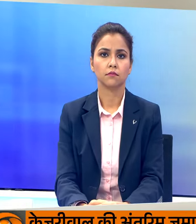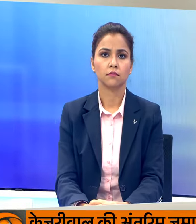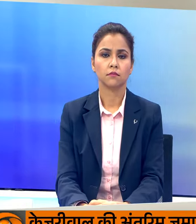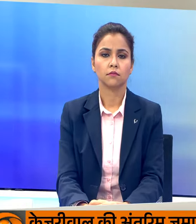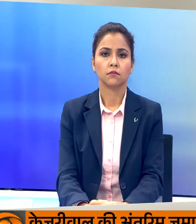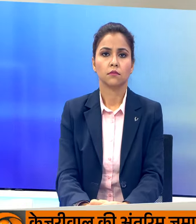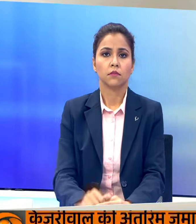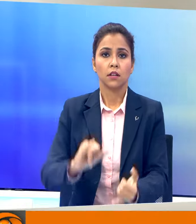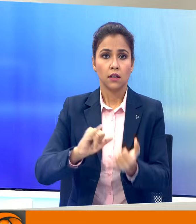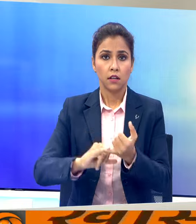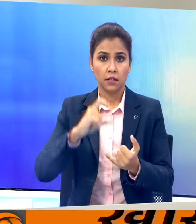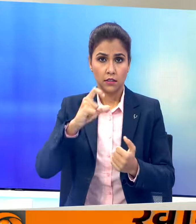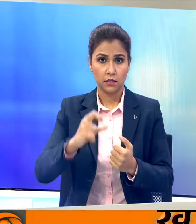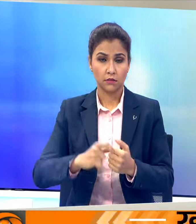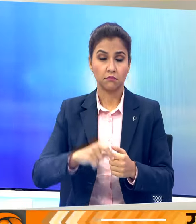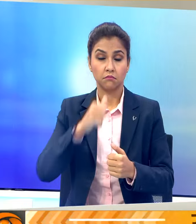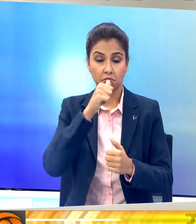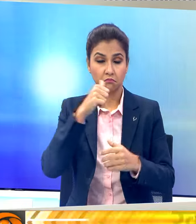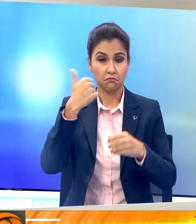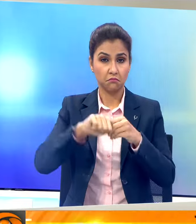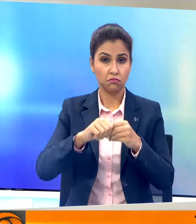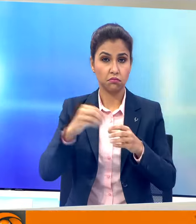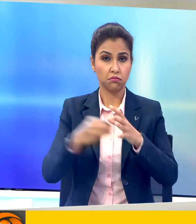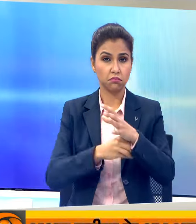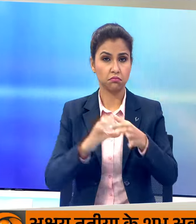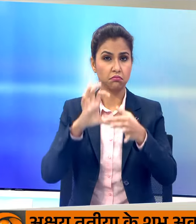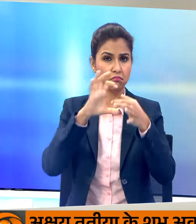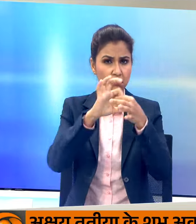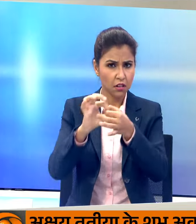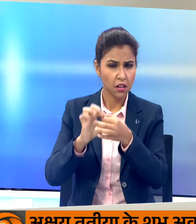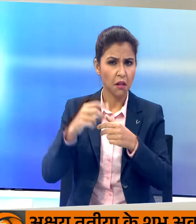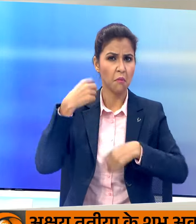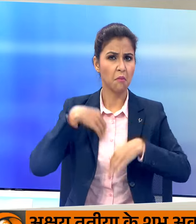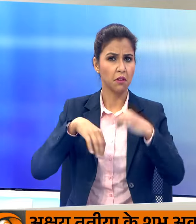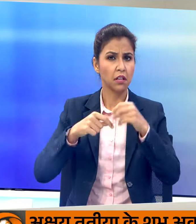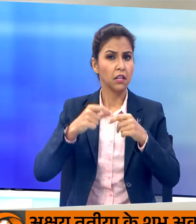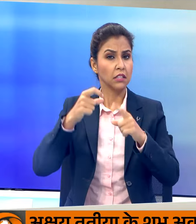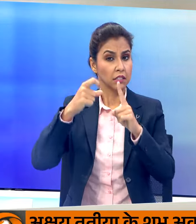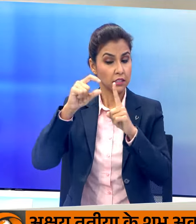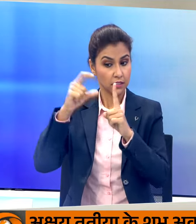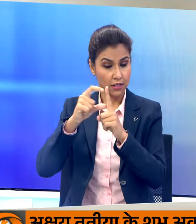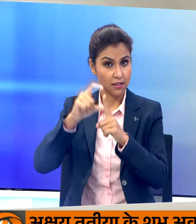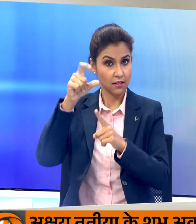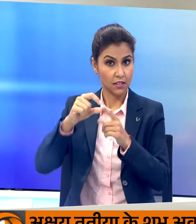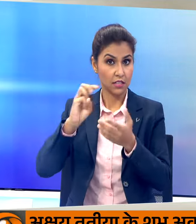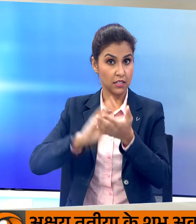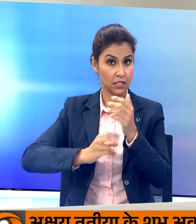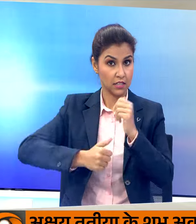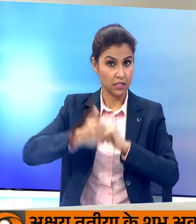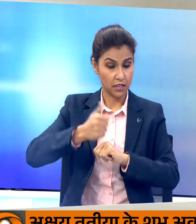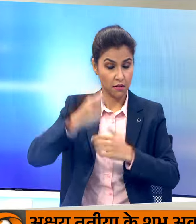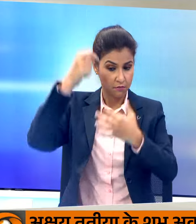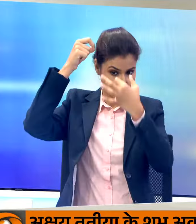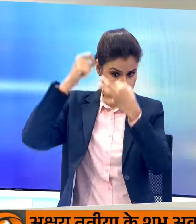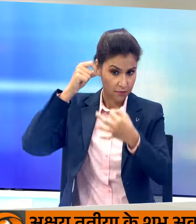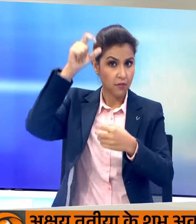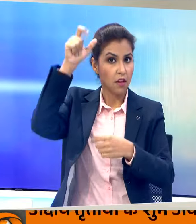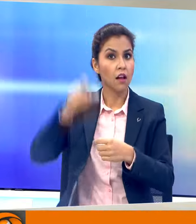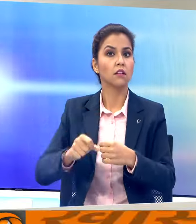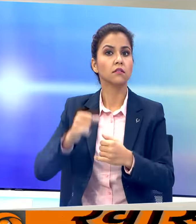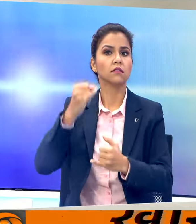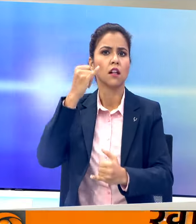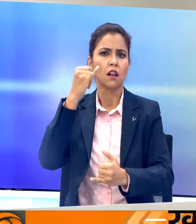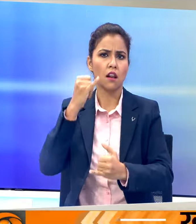सुप्रिम कोट दिल्ली शराब घोटाले से जुड़े मनी लॉंडरिंग केस में दिल्ली के मुक्हिमंत्री अरविंद केजरिवाल को अंतरिम